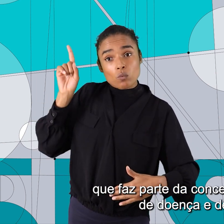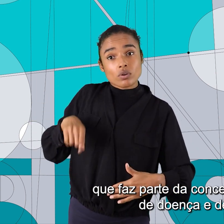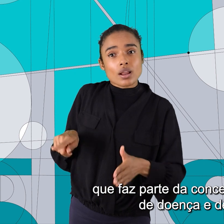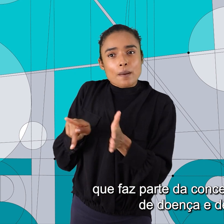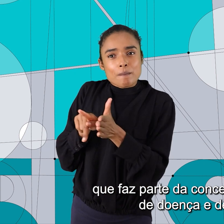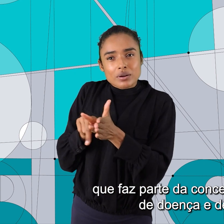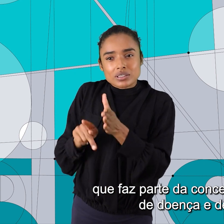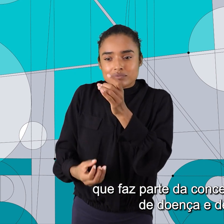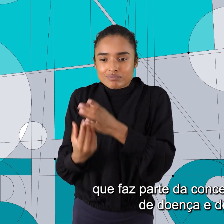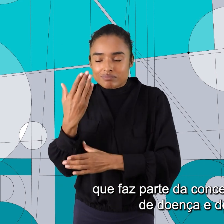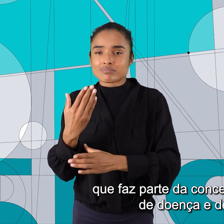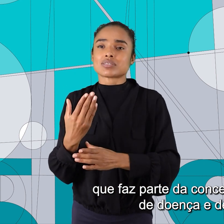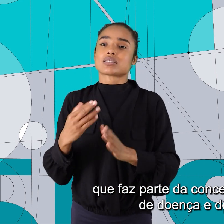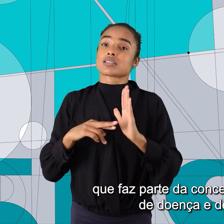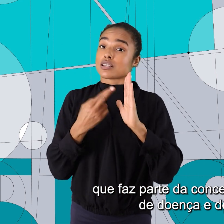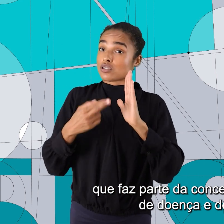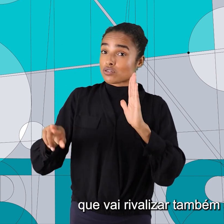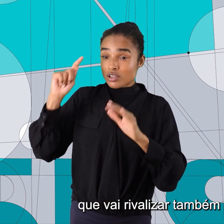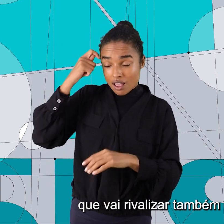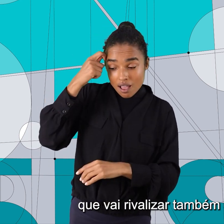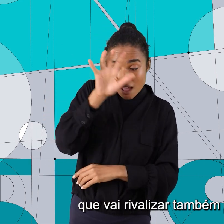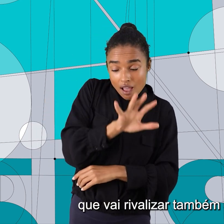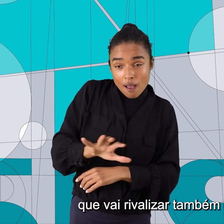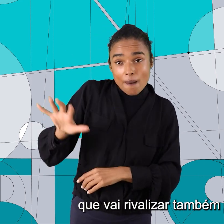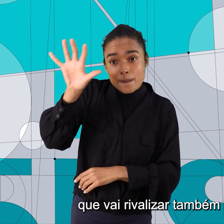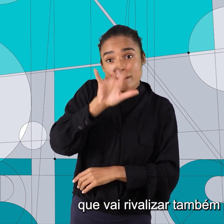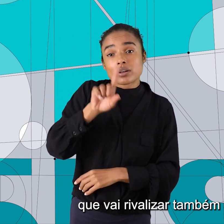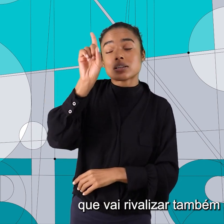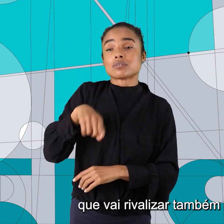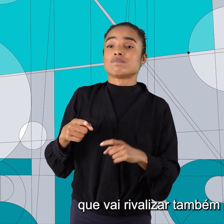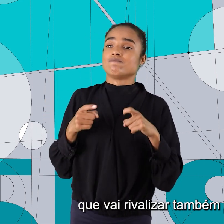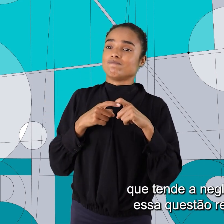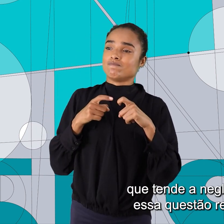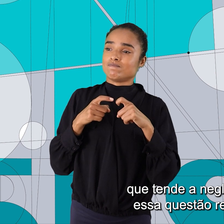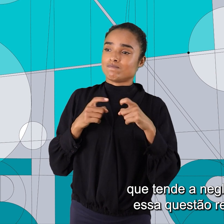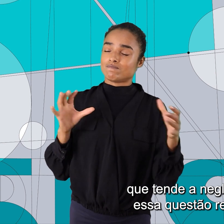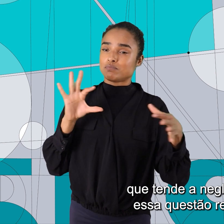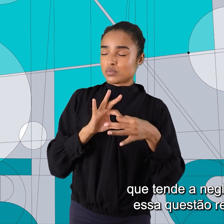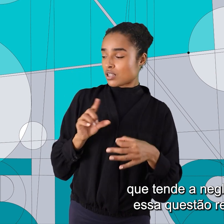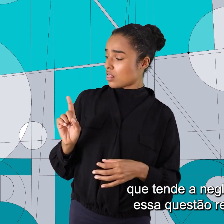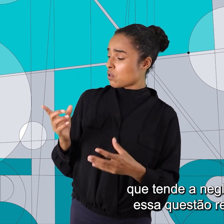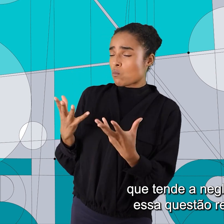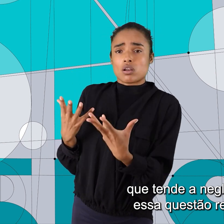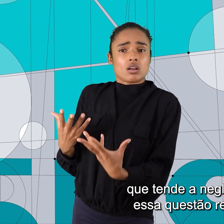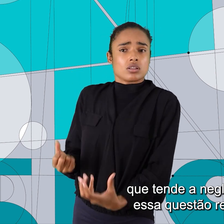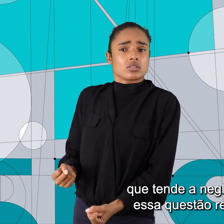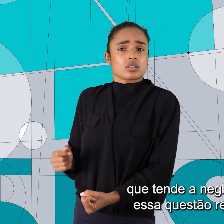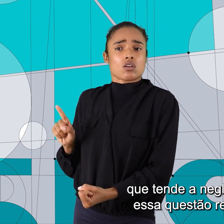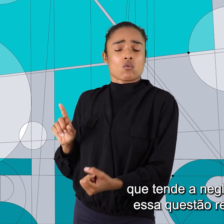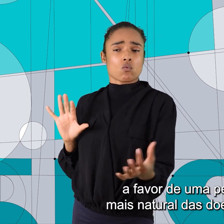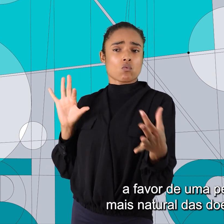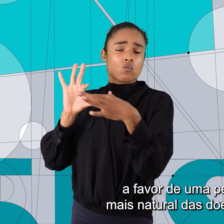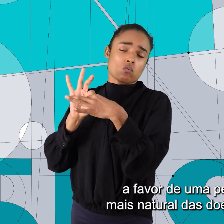concepção africana de doença e de cura, que vai rivalizar também com a medicina que tende a negligenciar essa questão